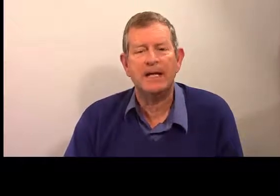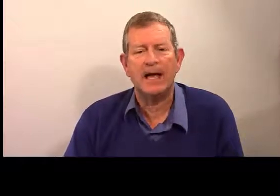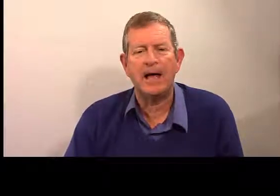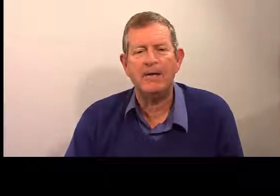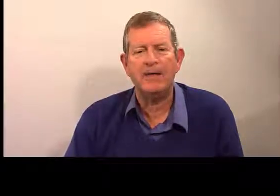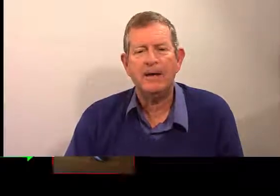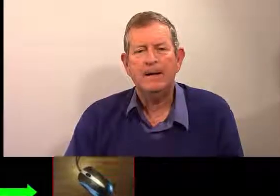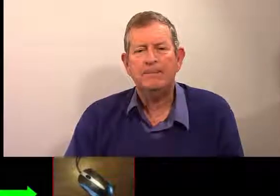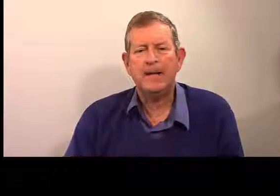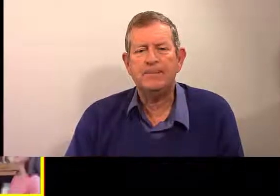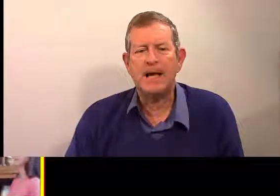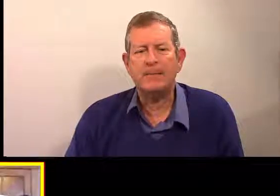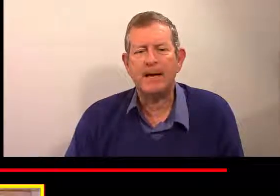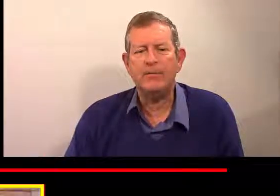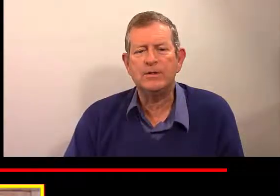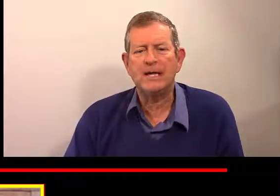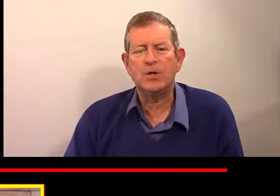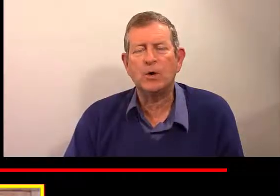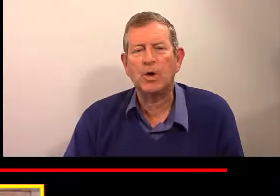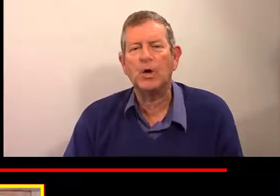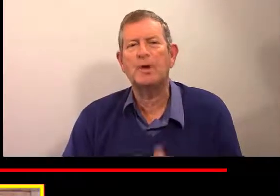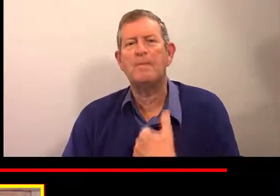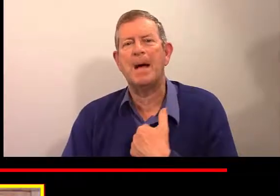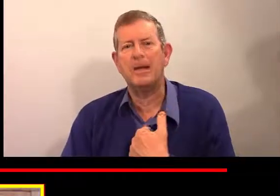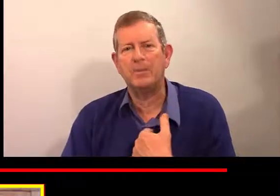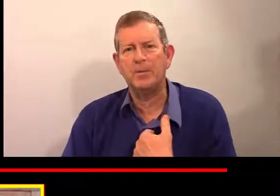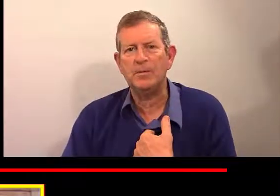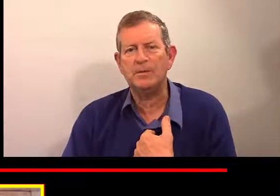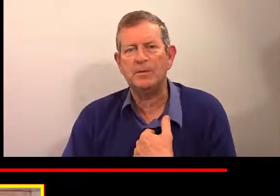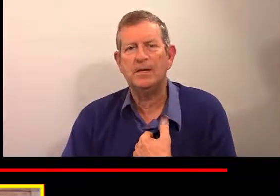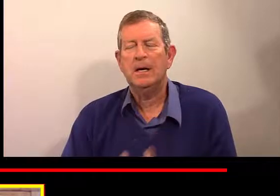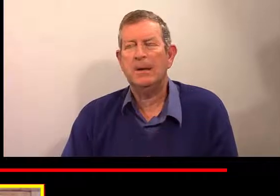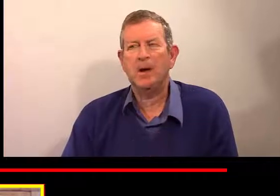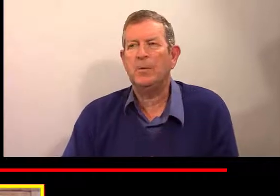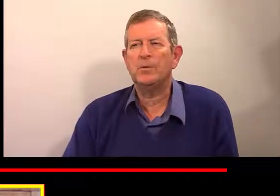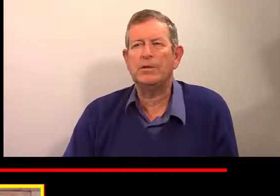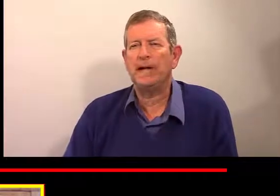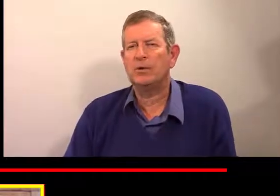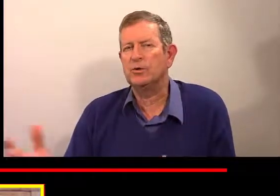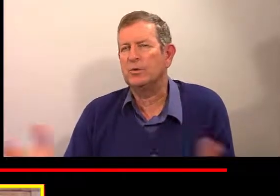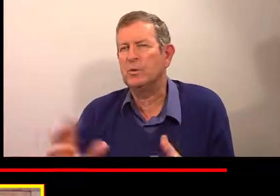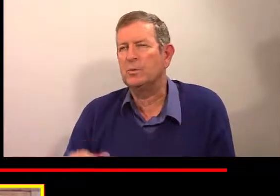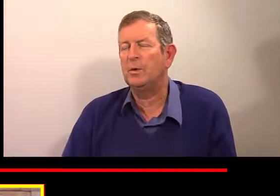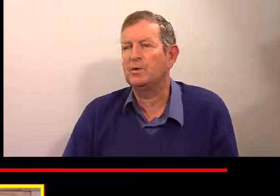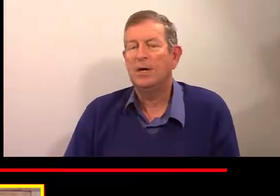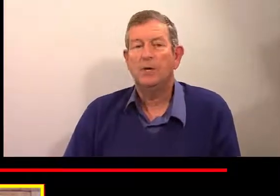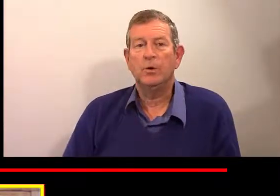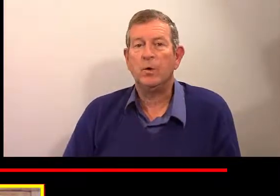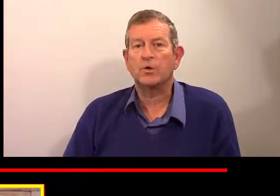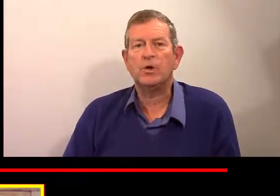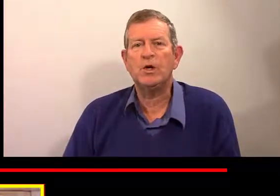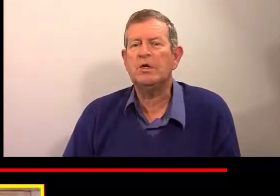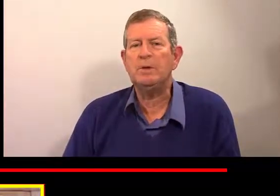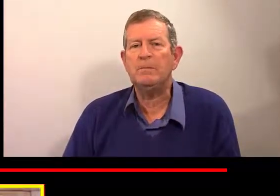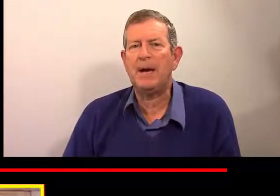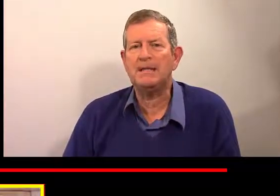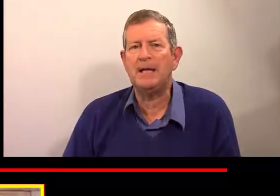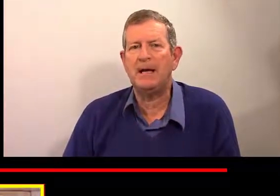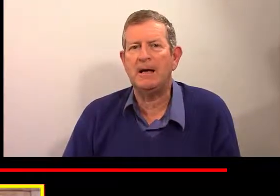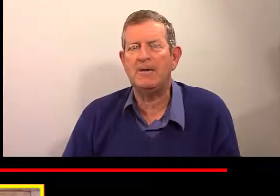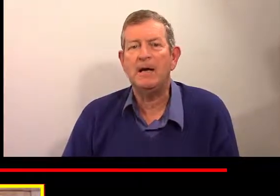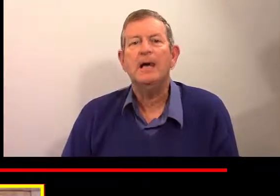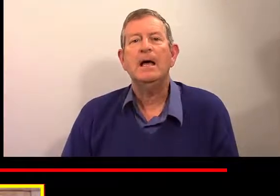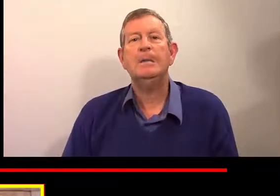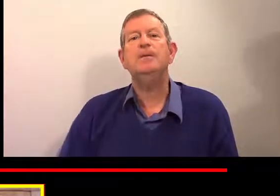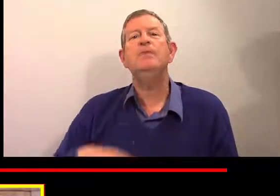-ce que vous êtes élève? Et puis après, vous allez entendre ma réponse. Ma réponse va être, je suppose, non, je ne suis pas